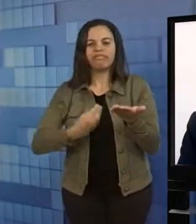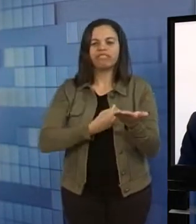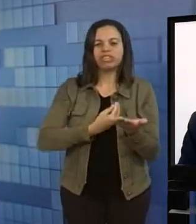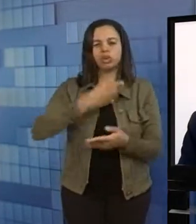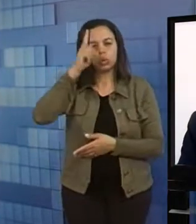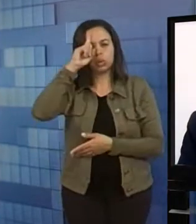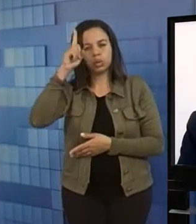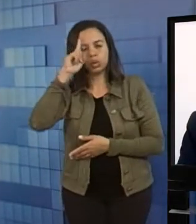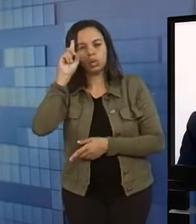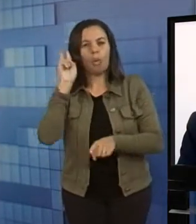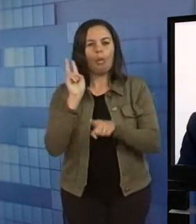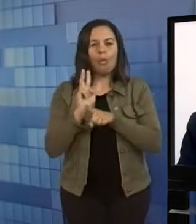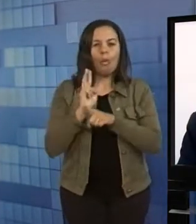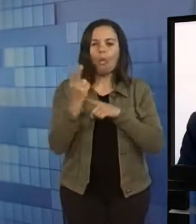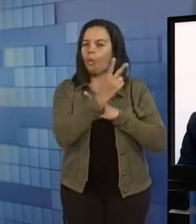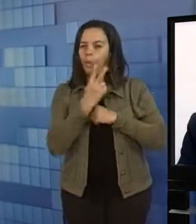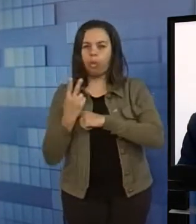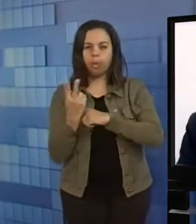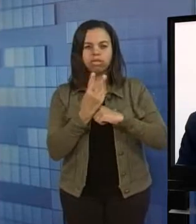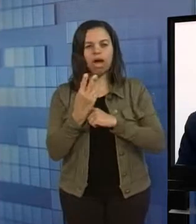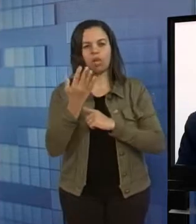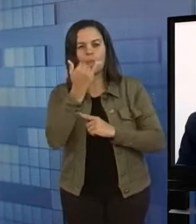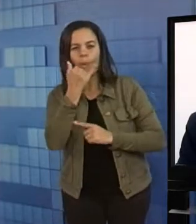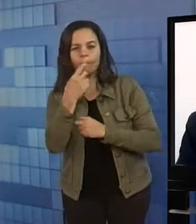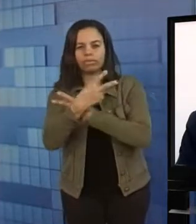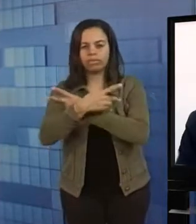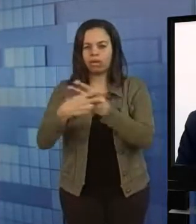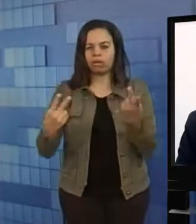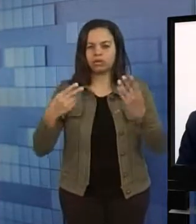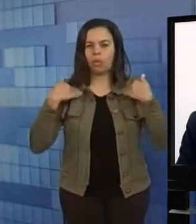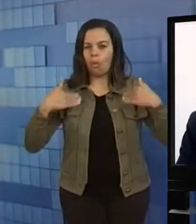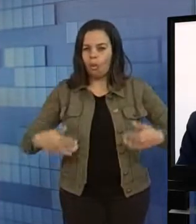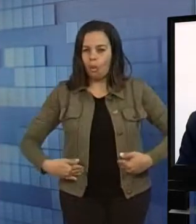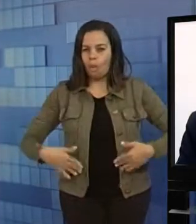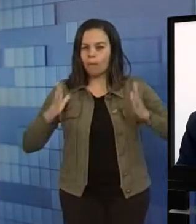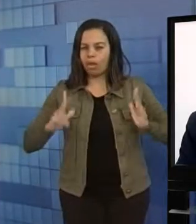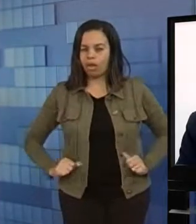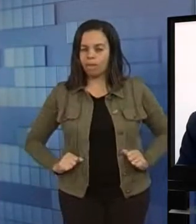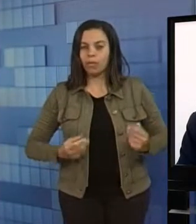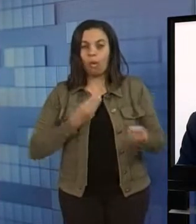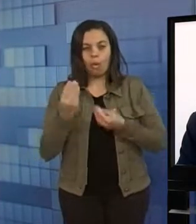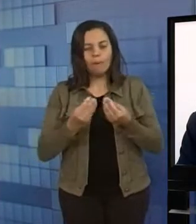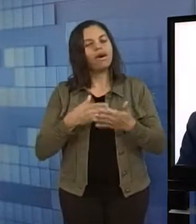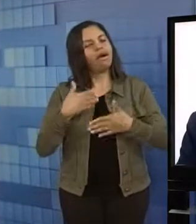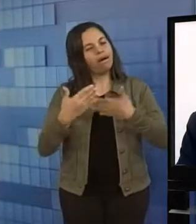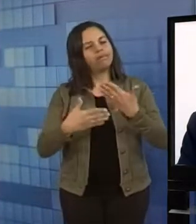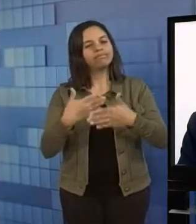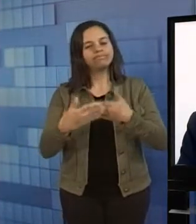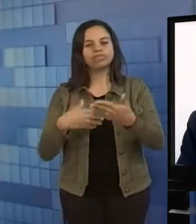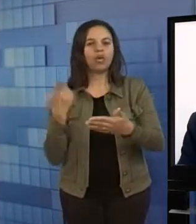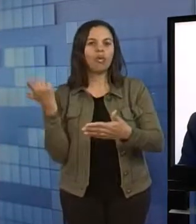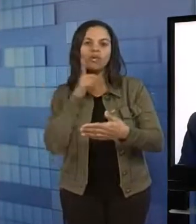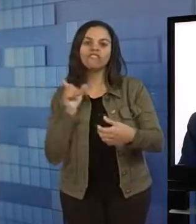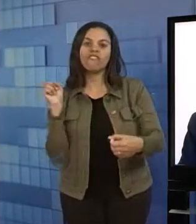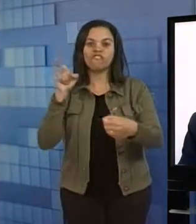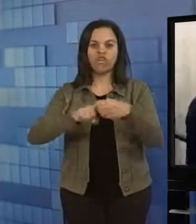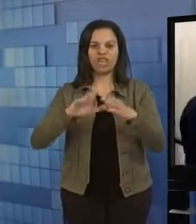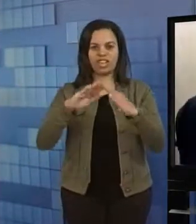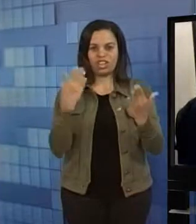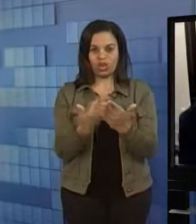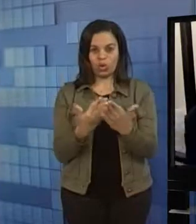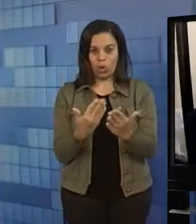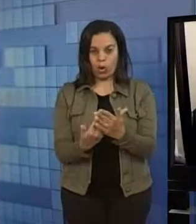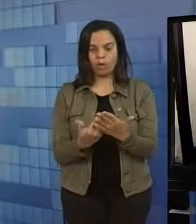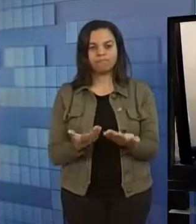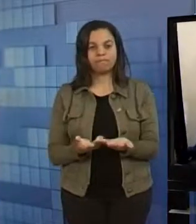cuidados básicos, cuidar de uma alimentação, higiene pessoal, e a partir de então eu pude ingressar novamente na rede regular de ensino.